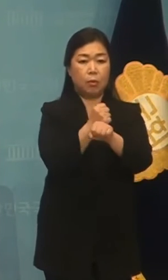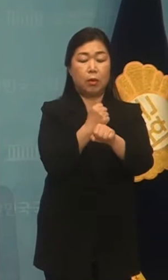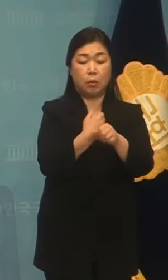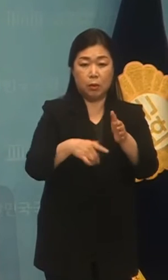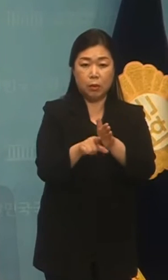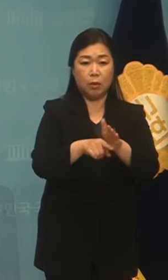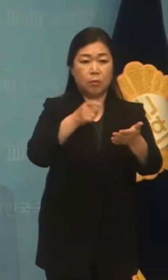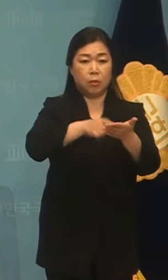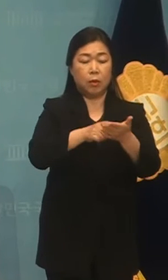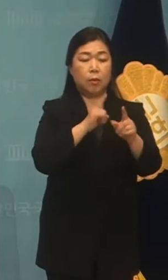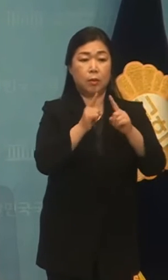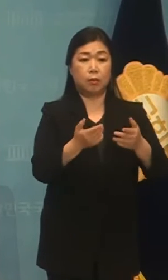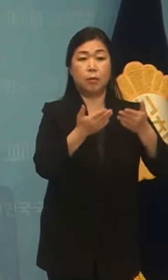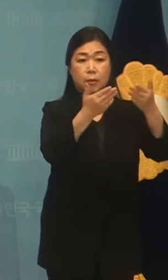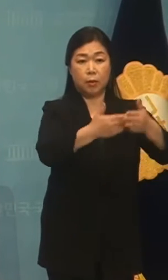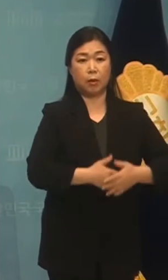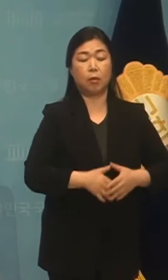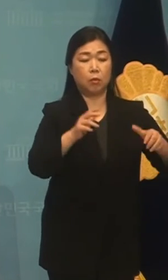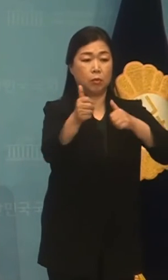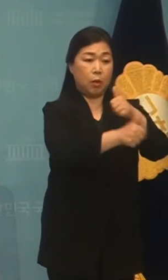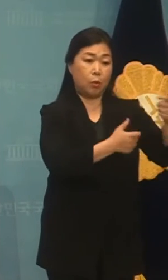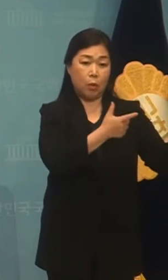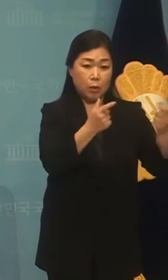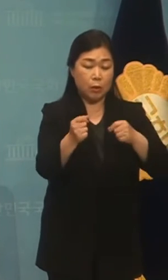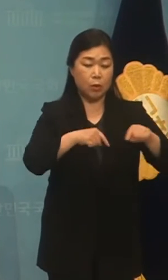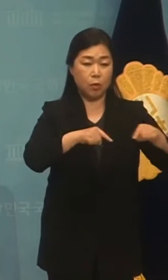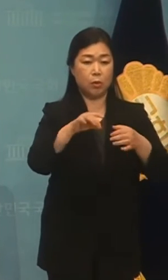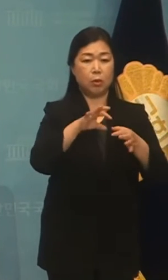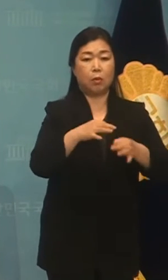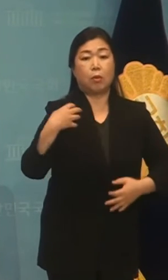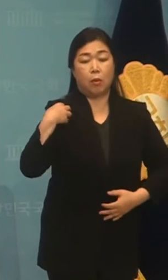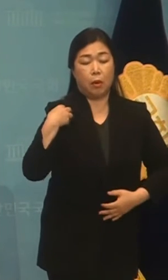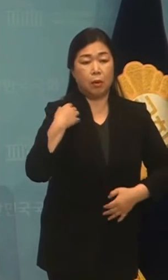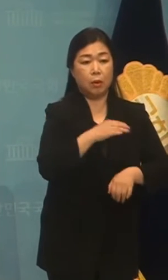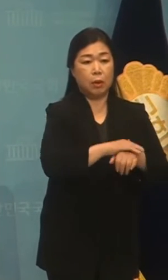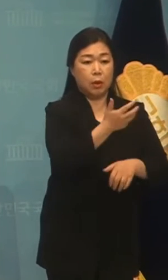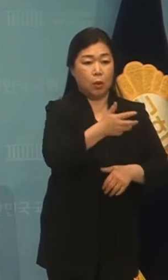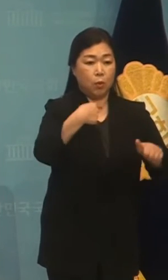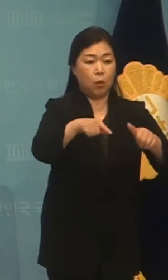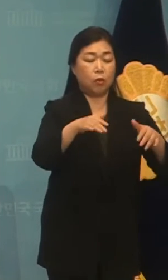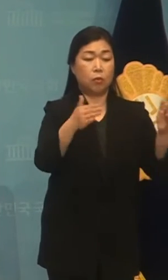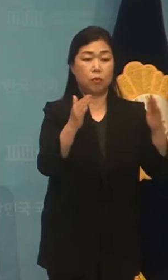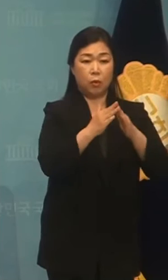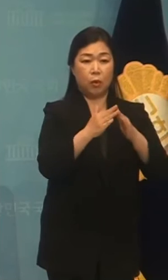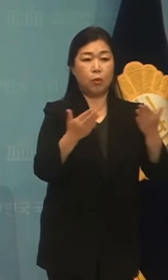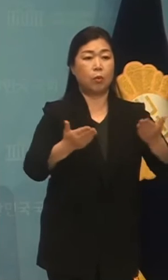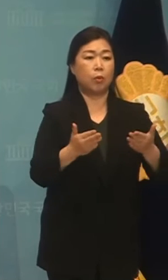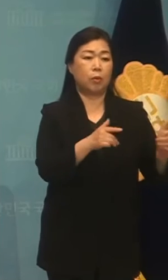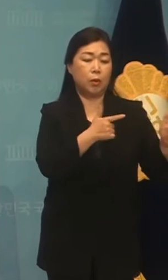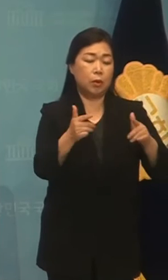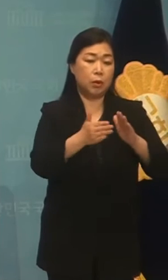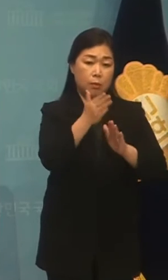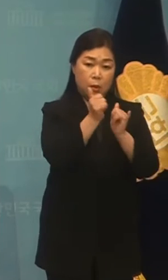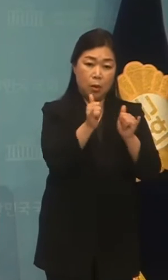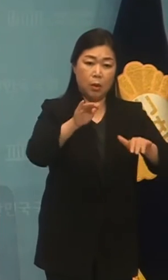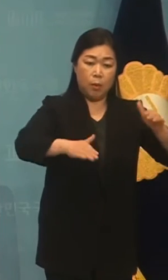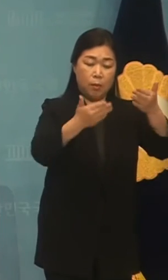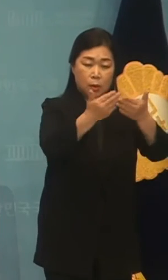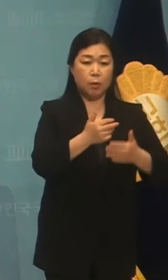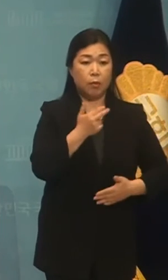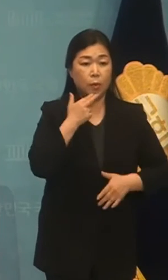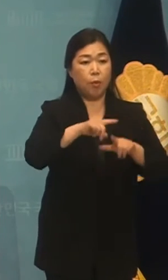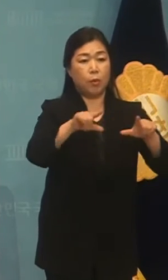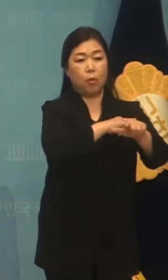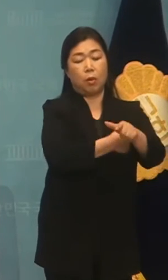나설 것을 촉구합니다. 국회도 정체력을 다해하여 장애인의 이동, 교육, 주거, 노동 등 시민으로서 수대받지 않는